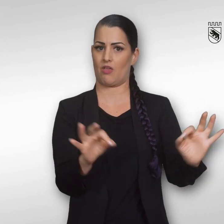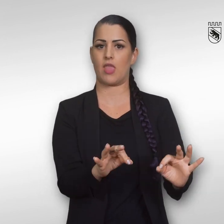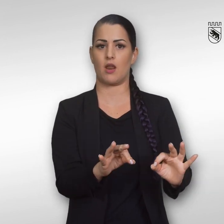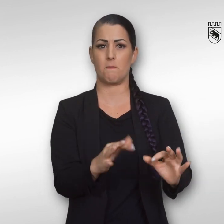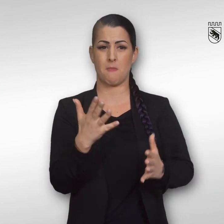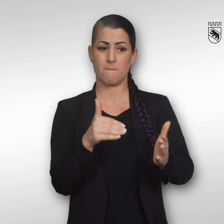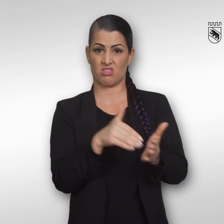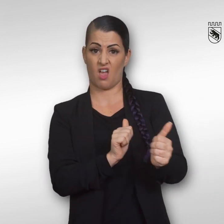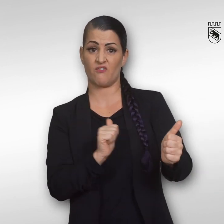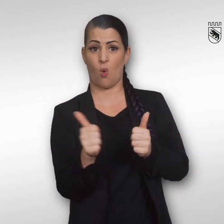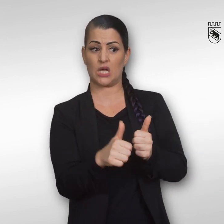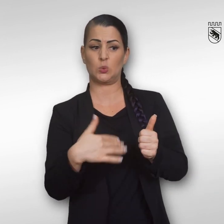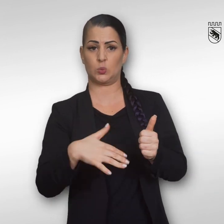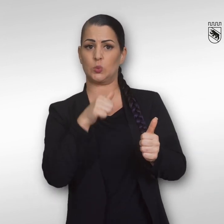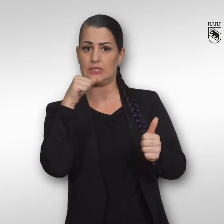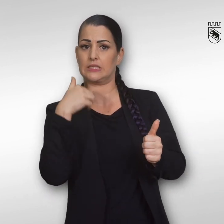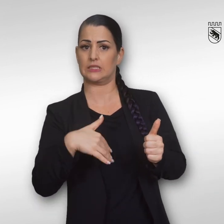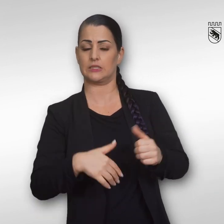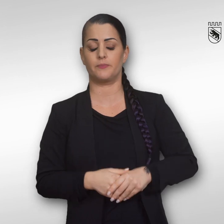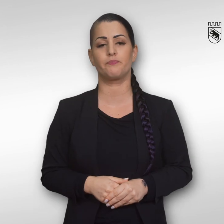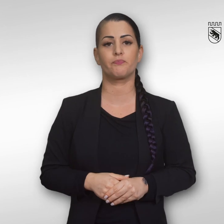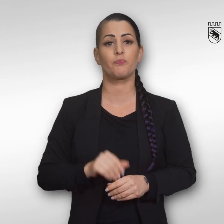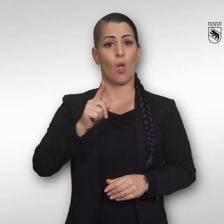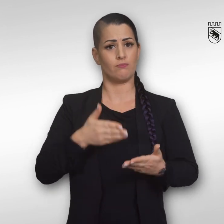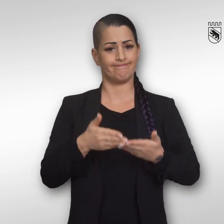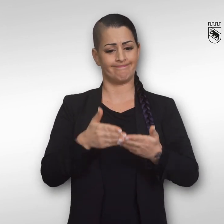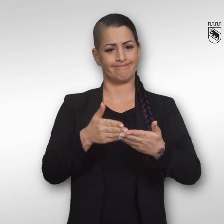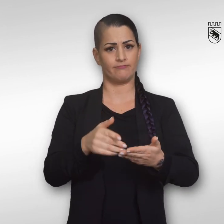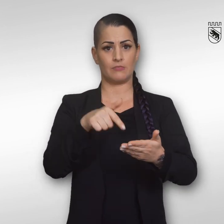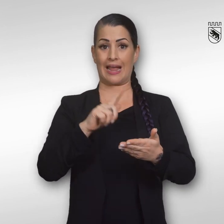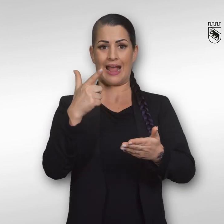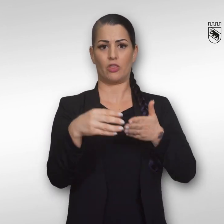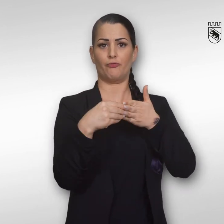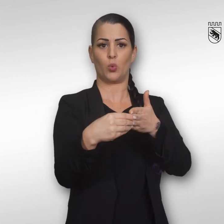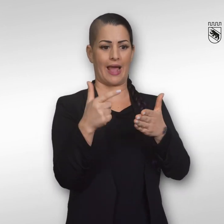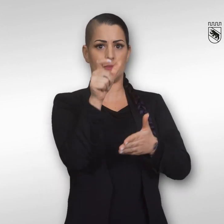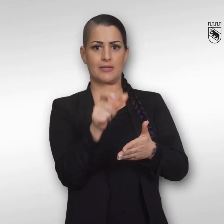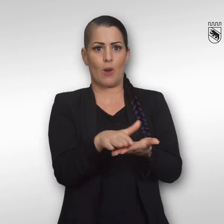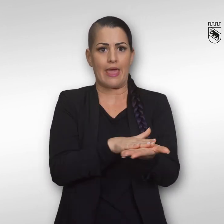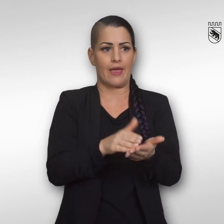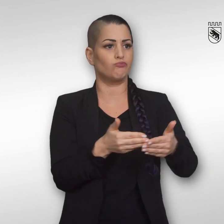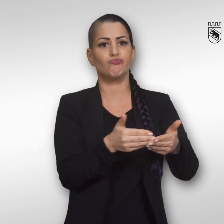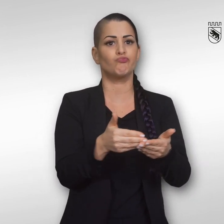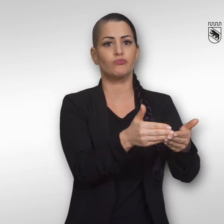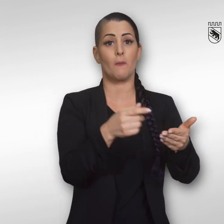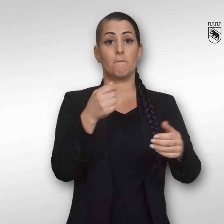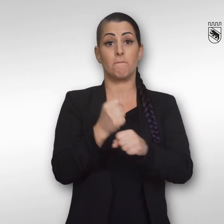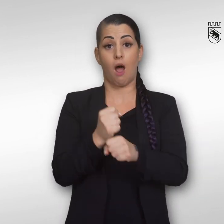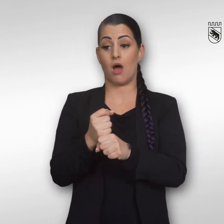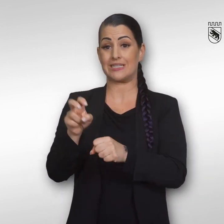teilweise mit schwerwiegenden Folgen. Auch verursachen leere, führerlose Boote auf der Aare aufwendige